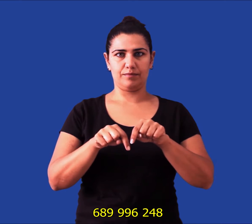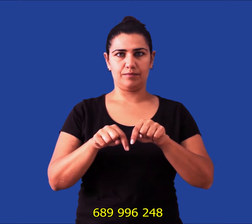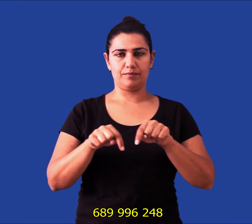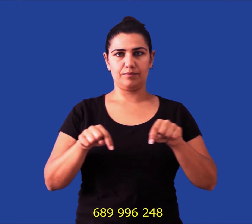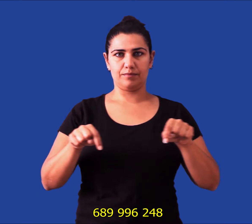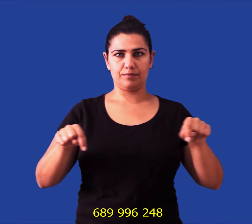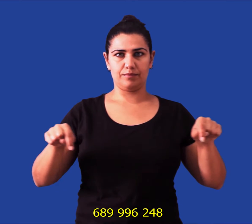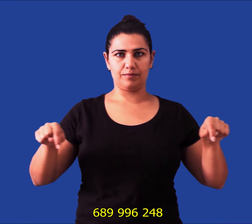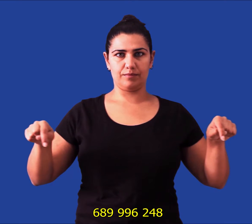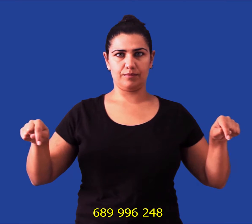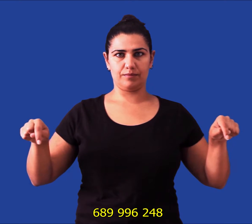-248,